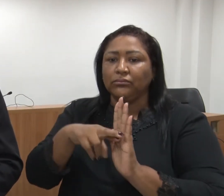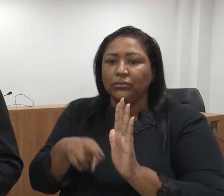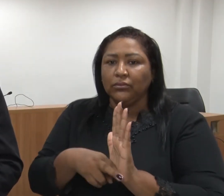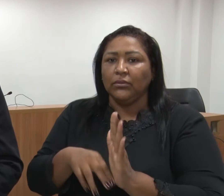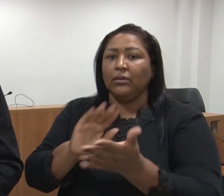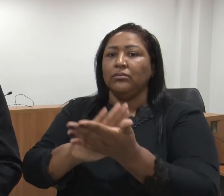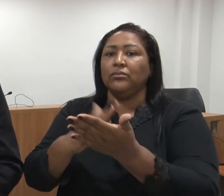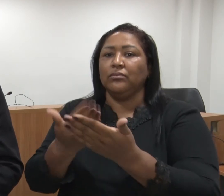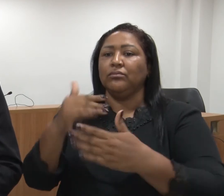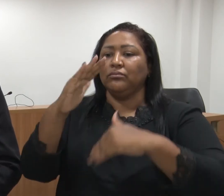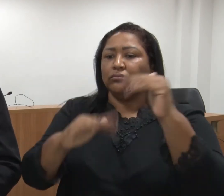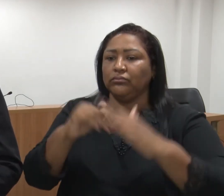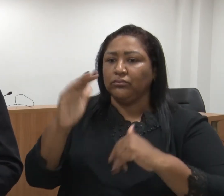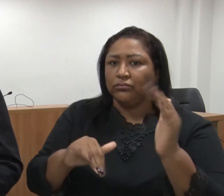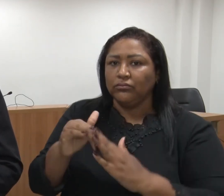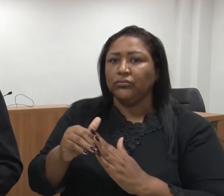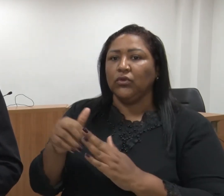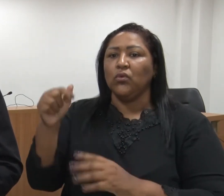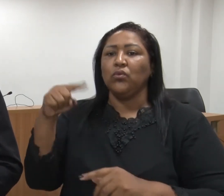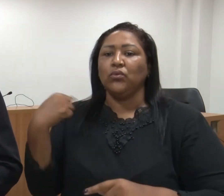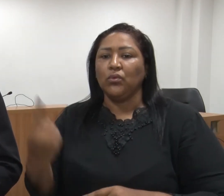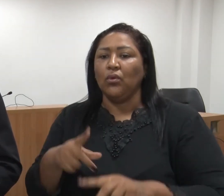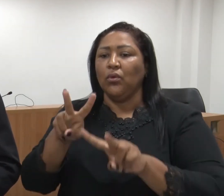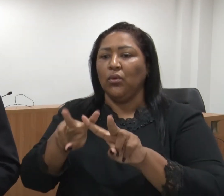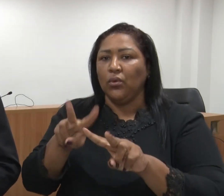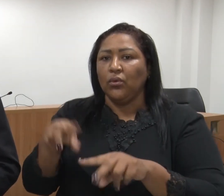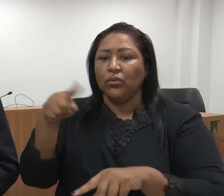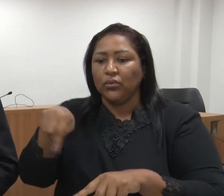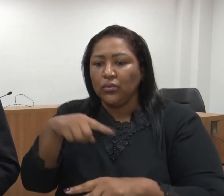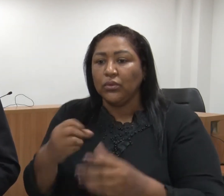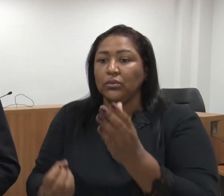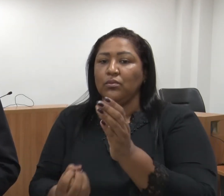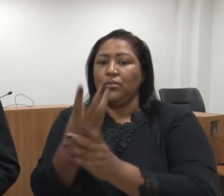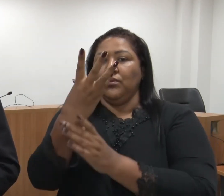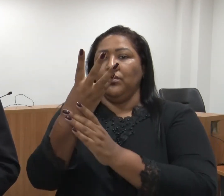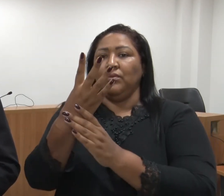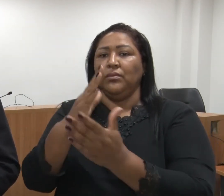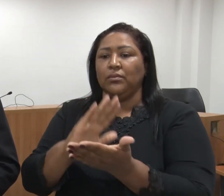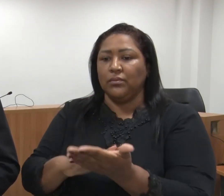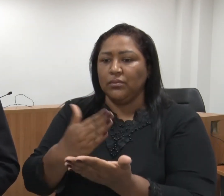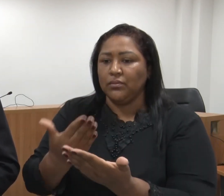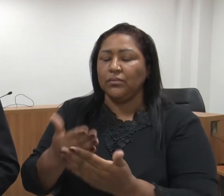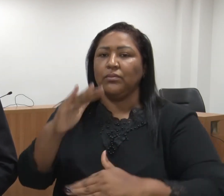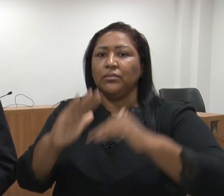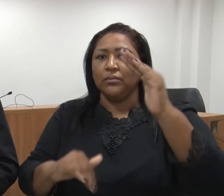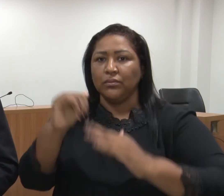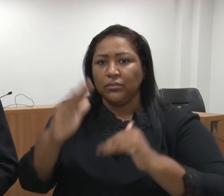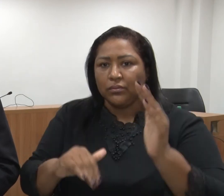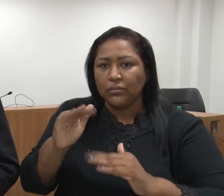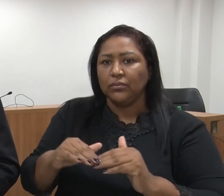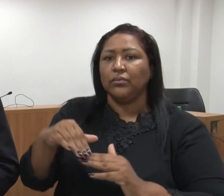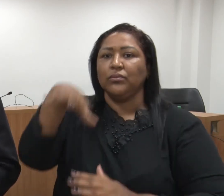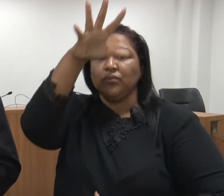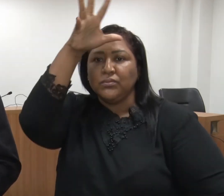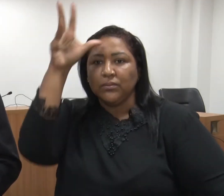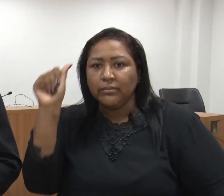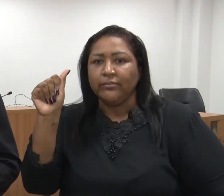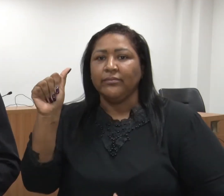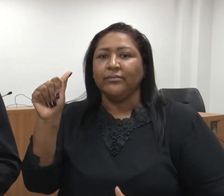Projeto nosso, que cria o cargo de intérprete e tradutor na máquina, no fluxograma, organograma do Estado.